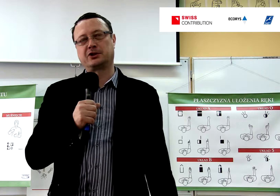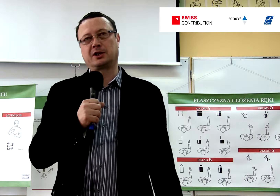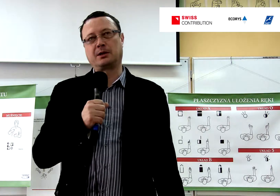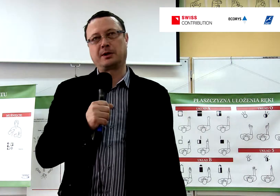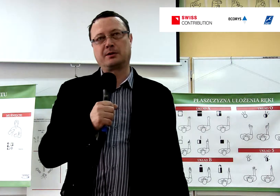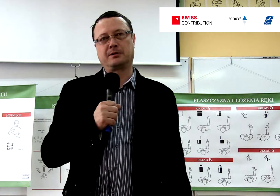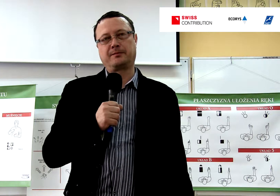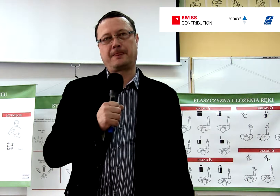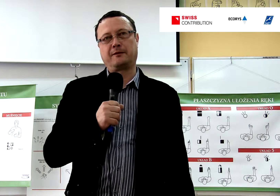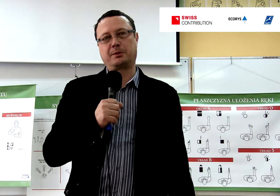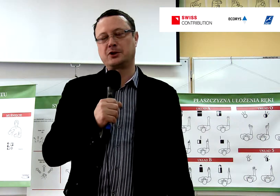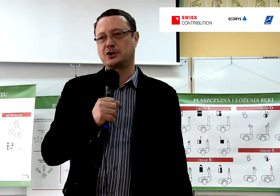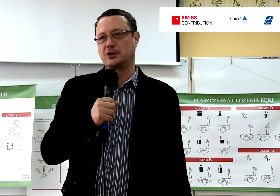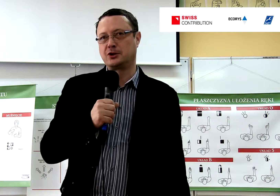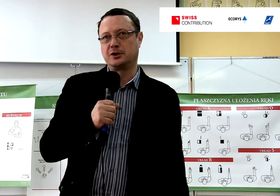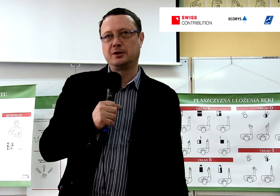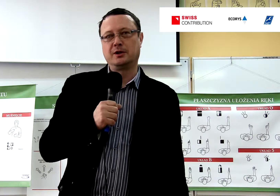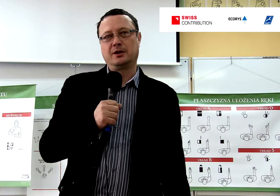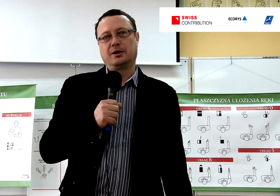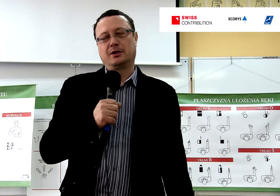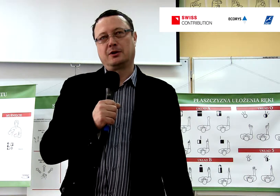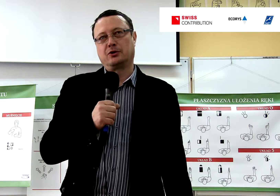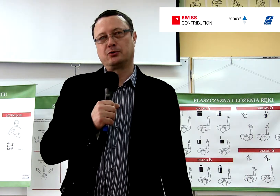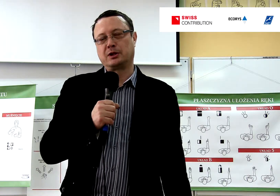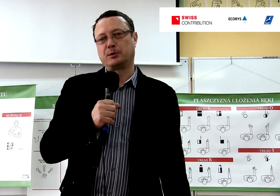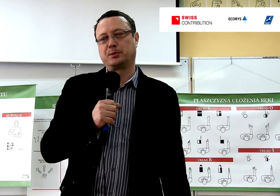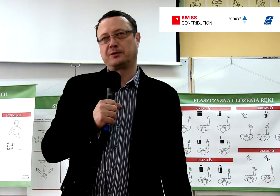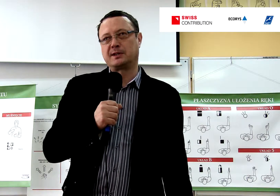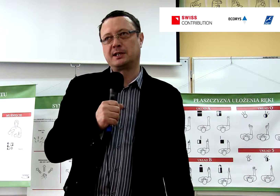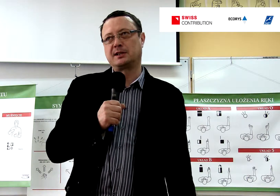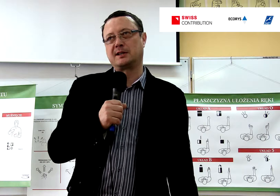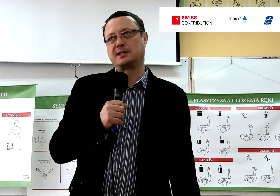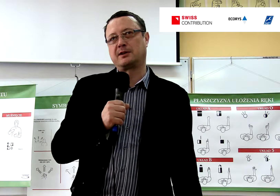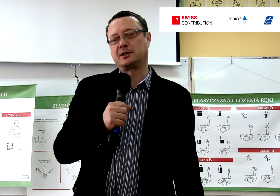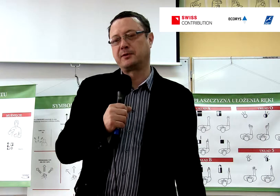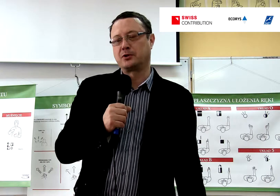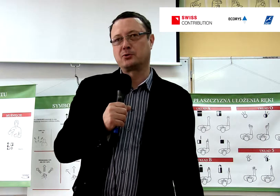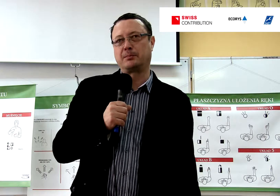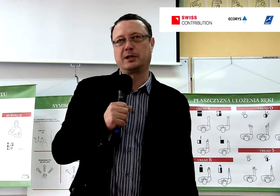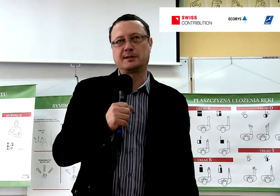trzech etapach. W pierwszej części chodziło nam o potwierdzenie testów zawartych we wniosku aplikacyjnym.